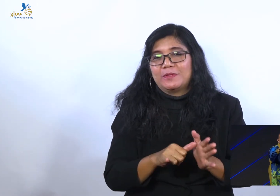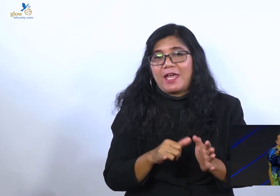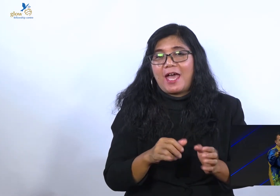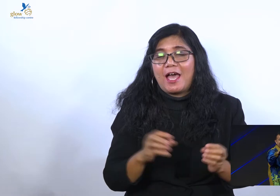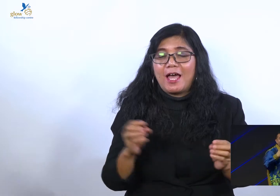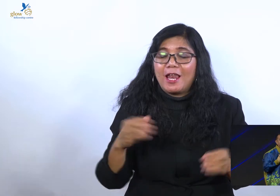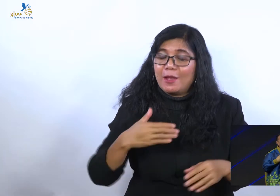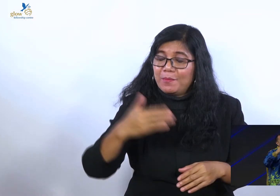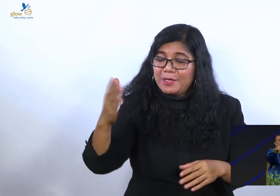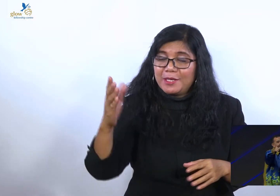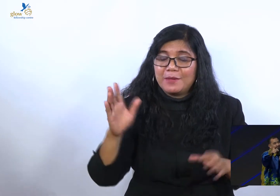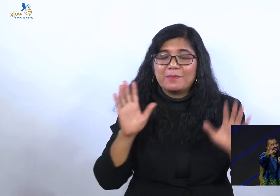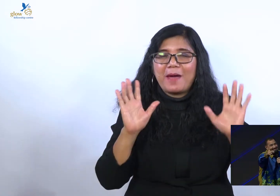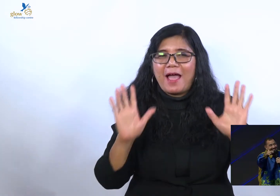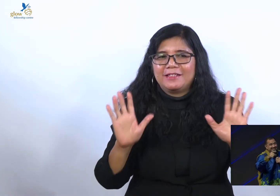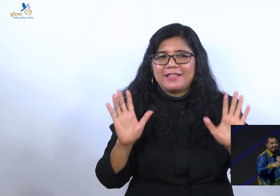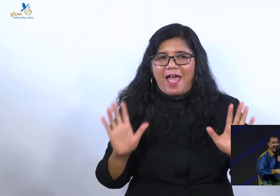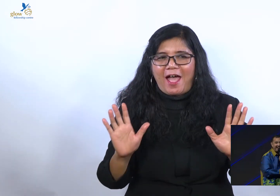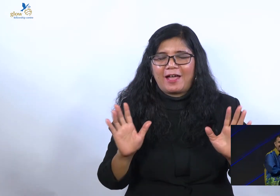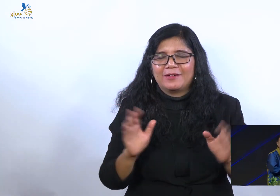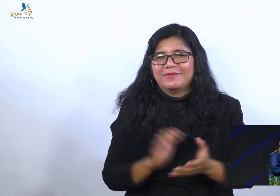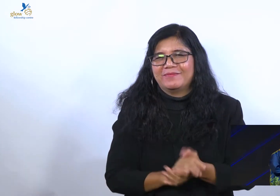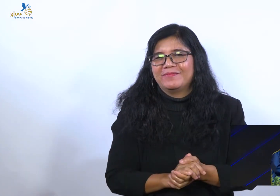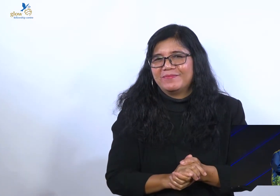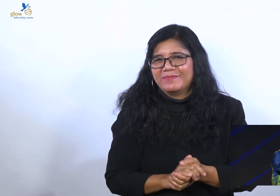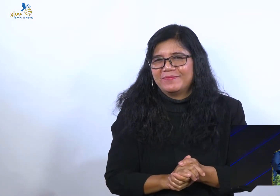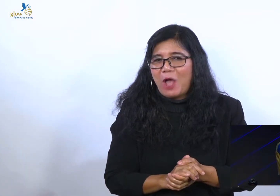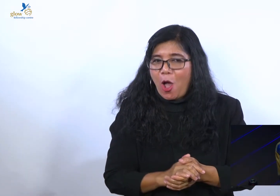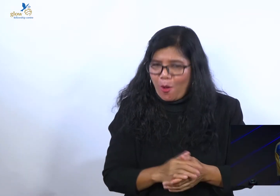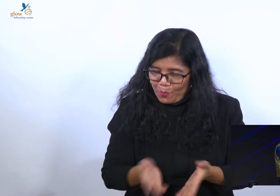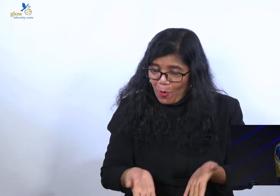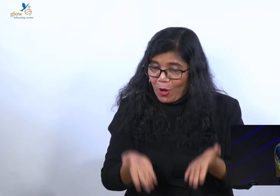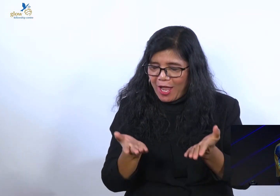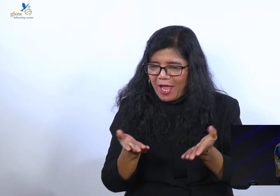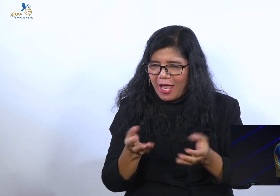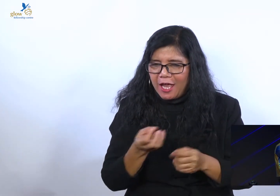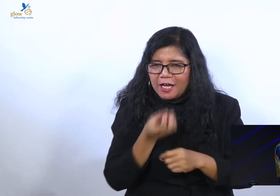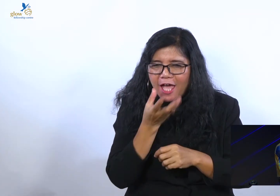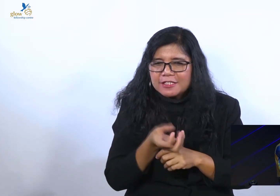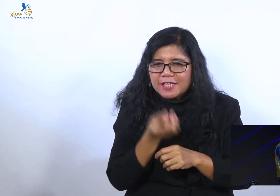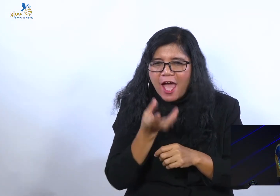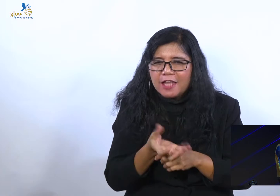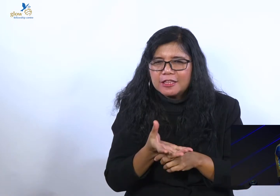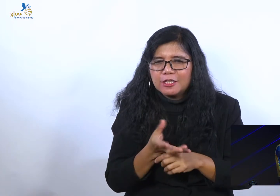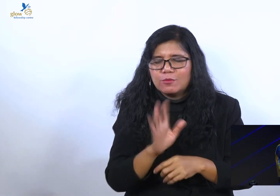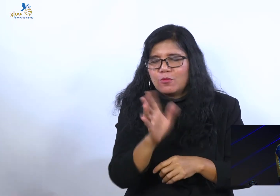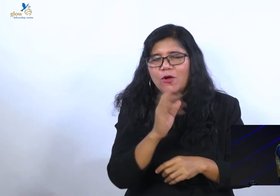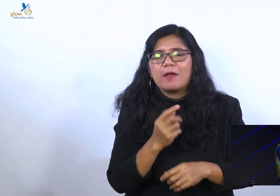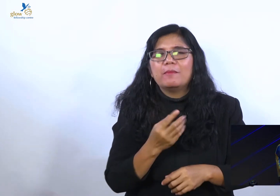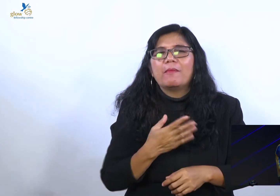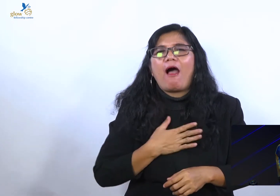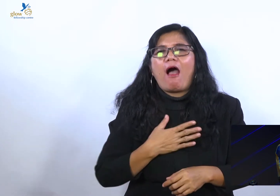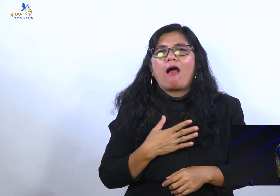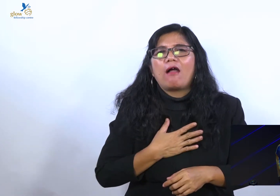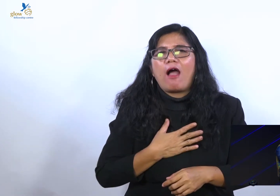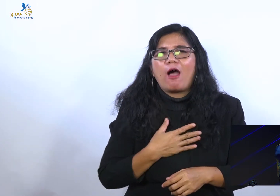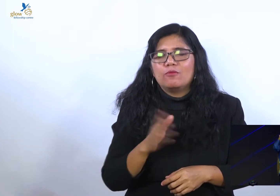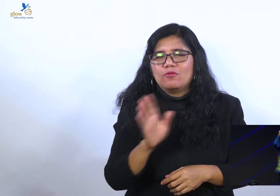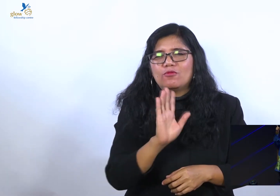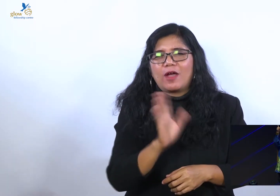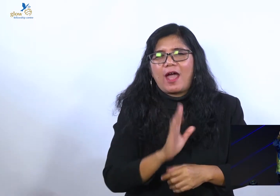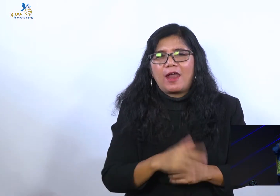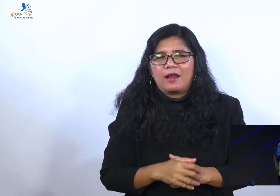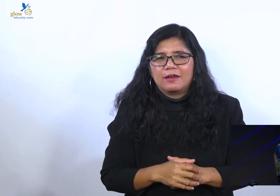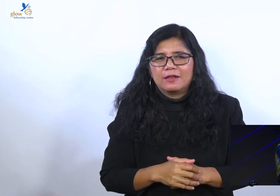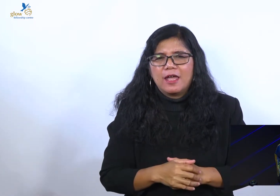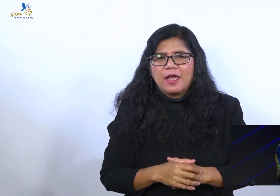Iya dong. Karena itu saya boleh dong nasihatin saudara. Boleh dong. Bukan bangga saudara-saudara. Buat saya apa itu followers. Buat saya